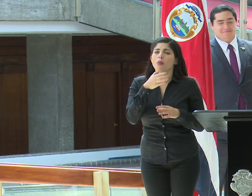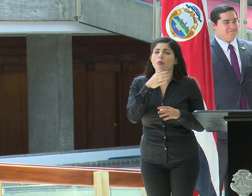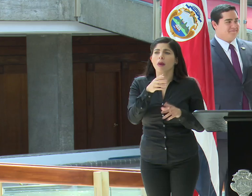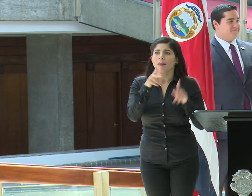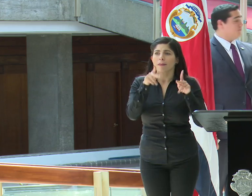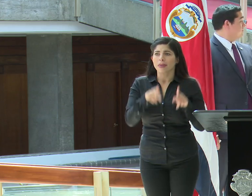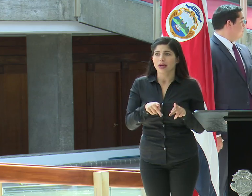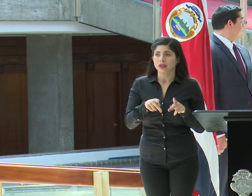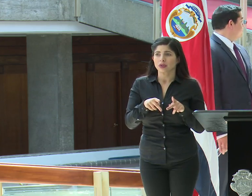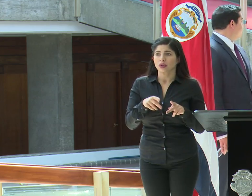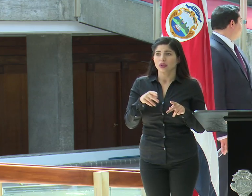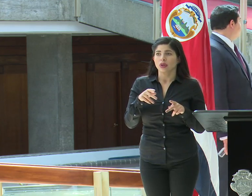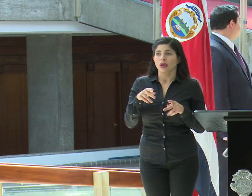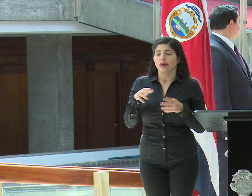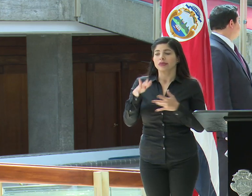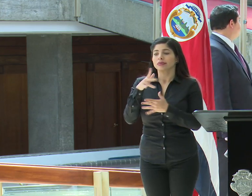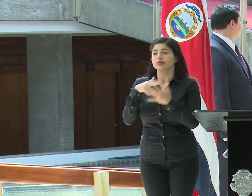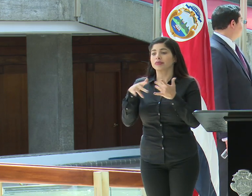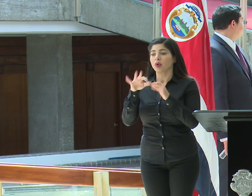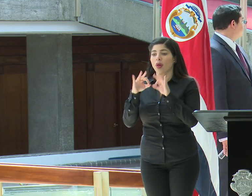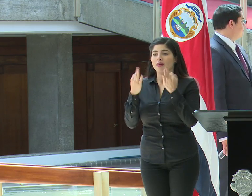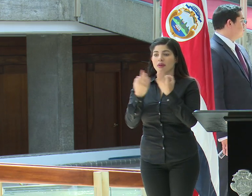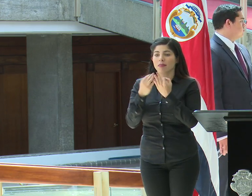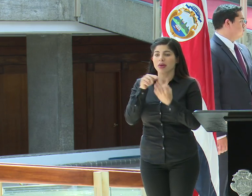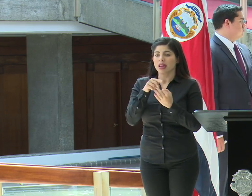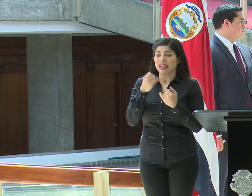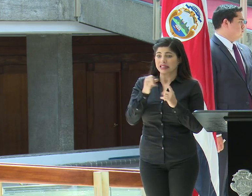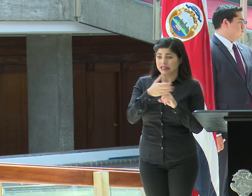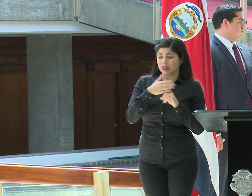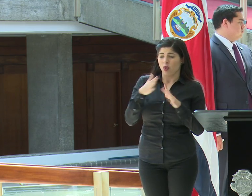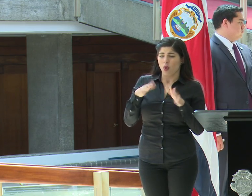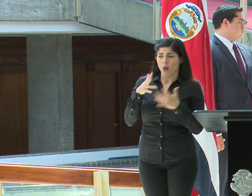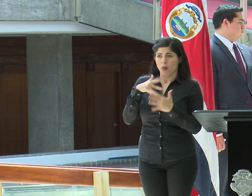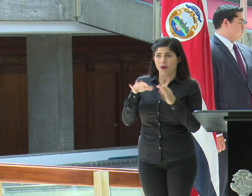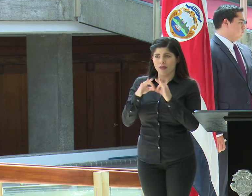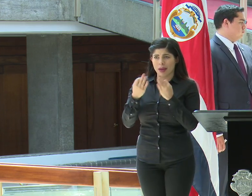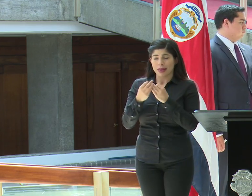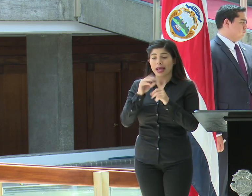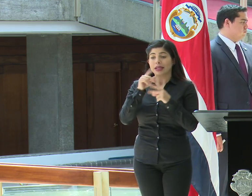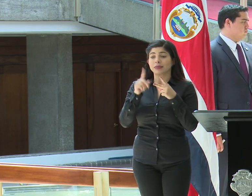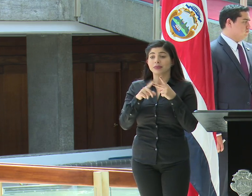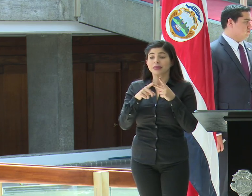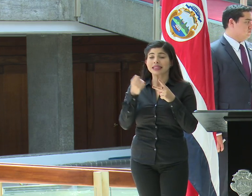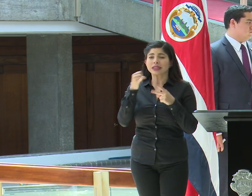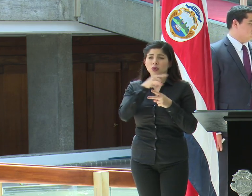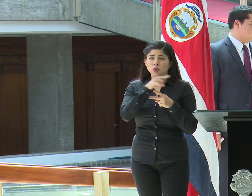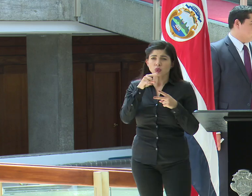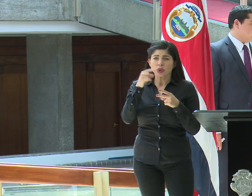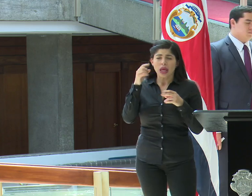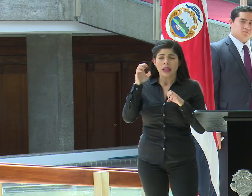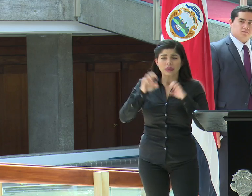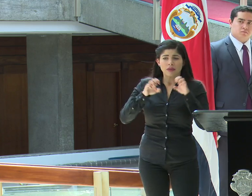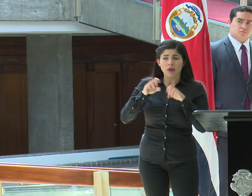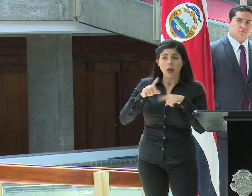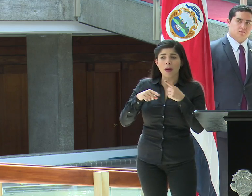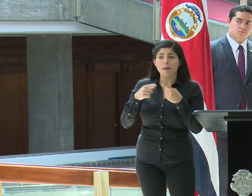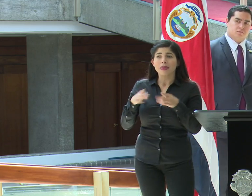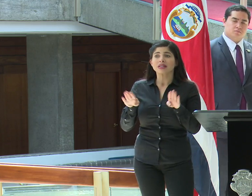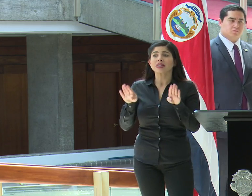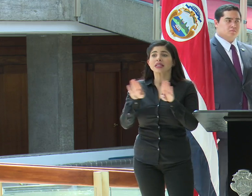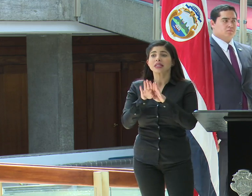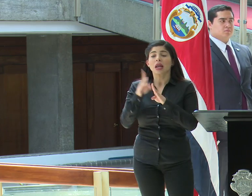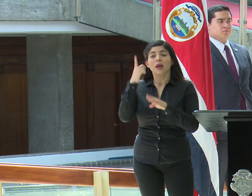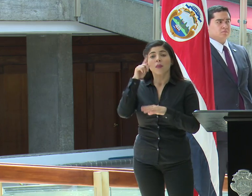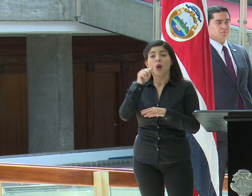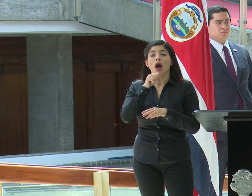en la interacción con el núcleo familiar. Y lo otro es si ustedes están valorando el cierre por razonamiento